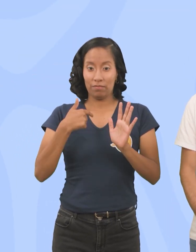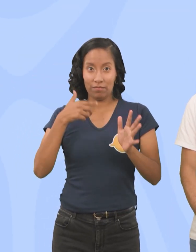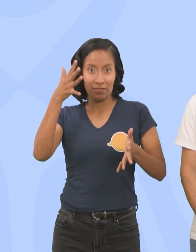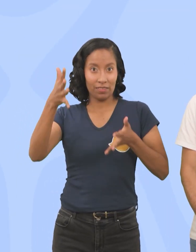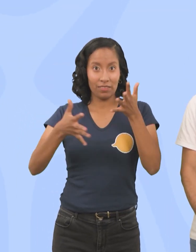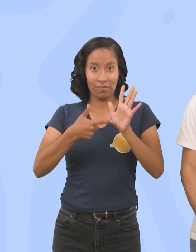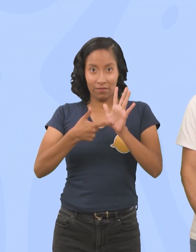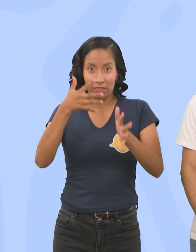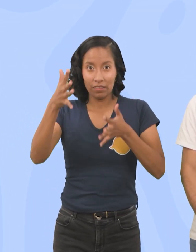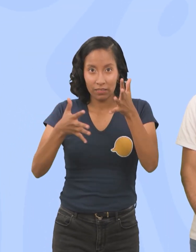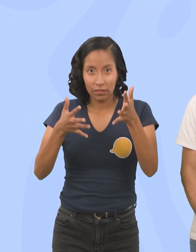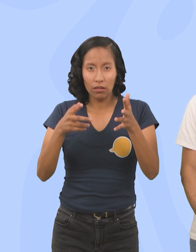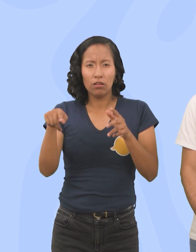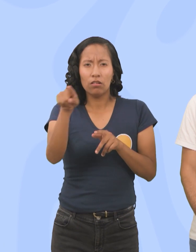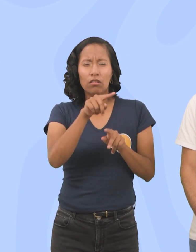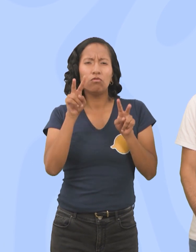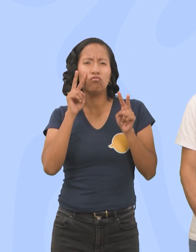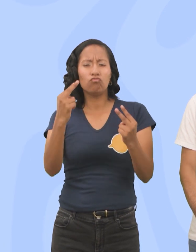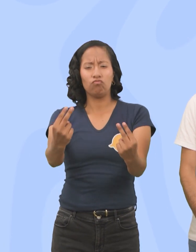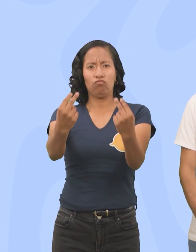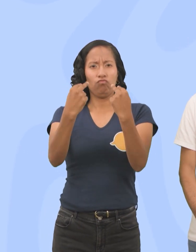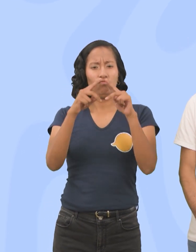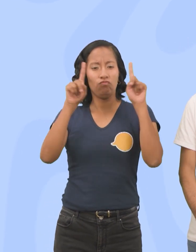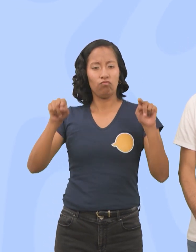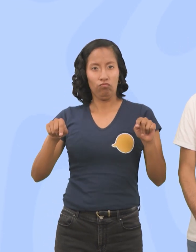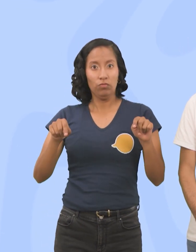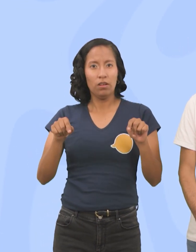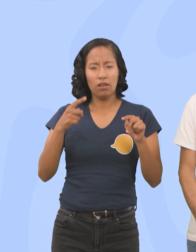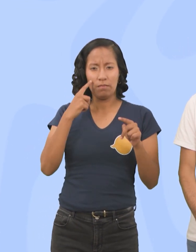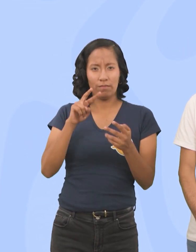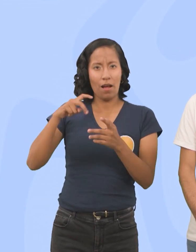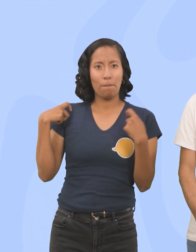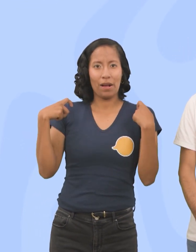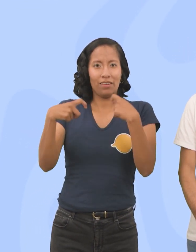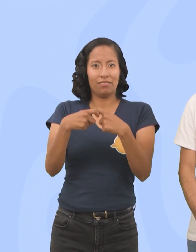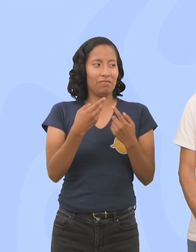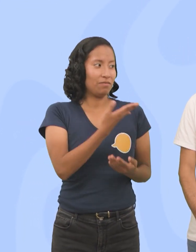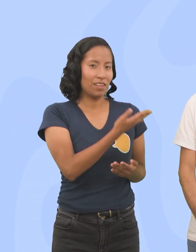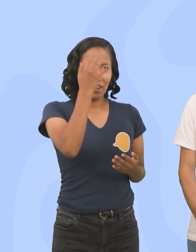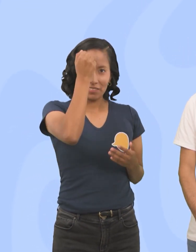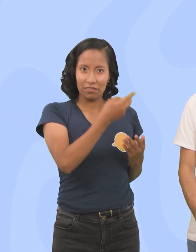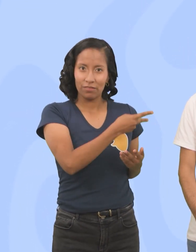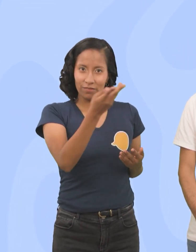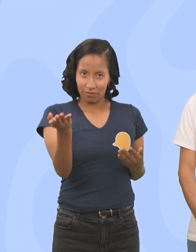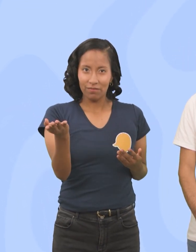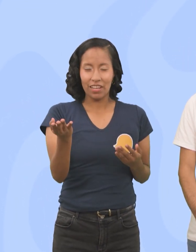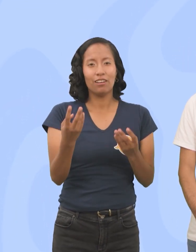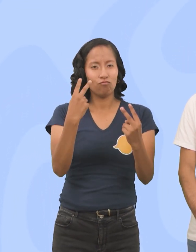Yo haré una seña En la pantalla, ustedes verán la palabra en castellano Ustedes, junto con Miki, la